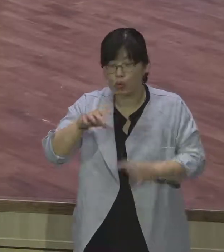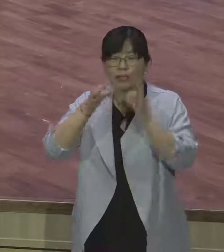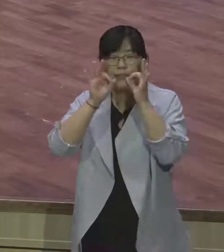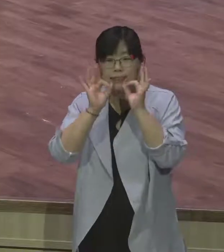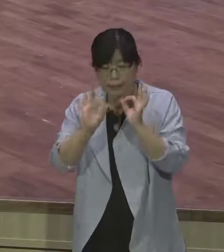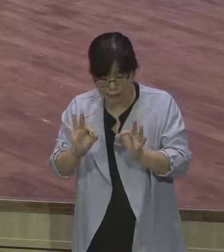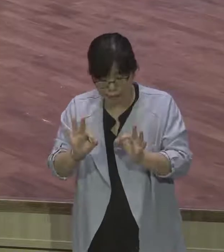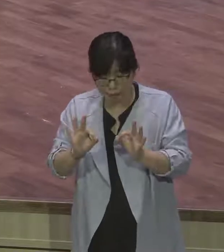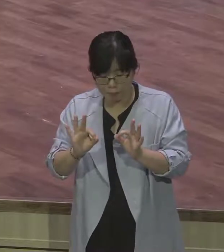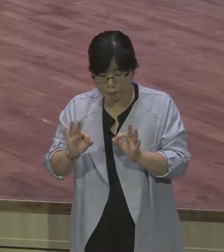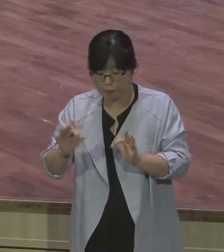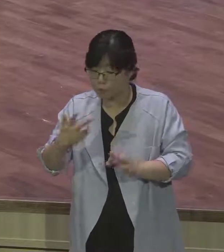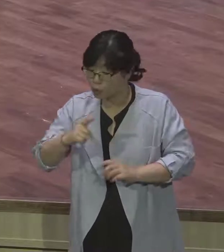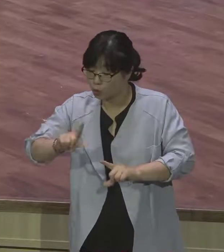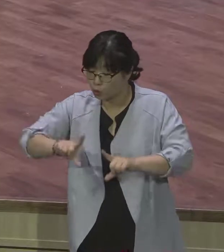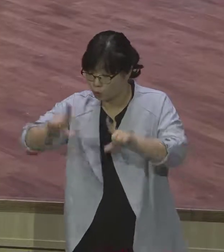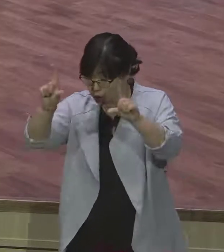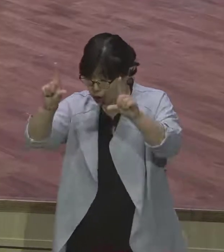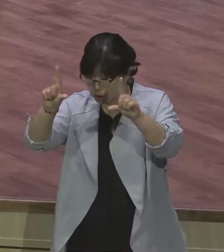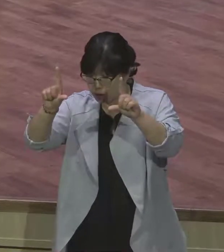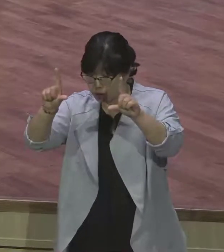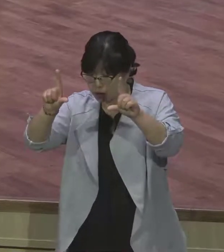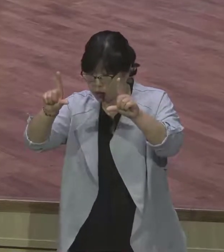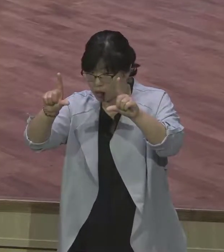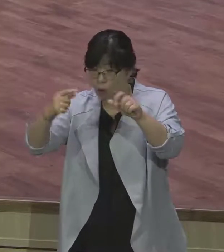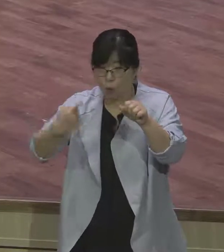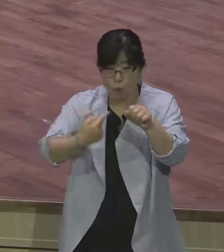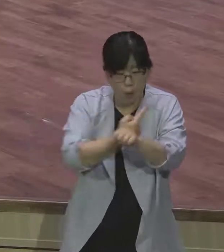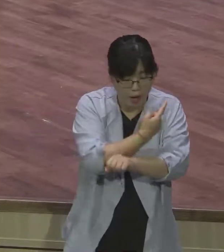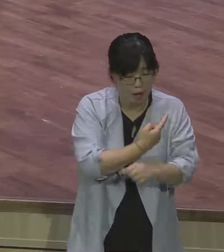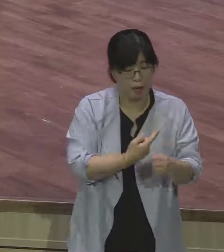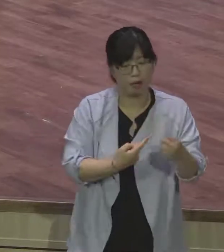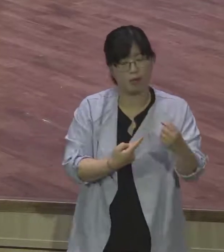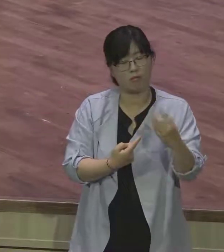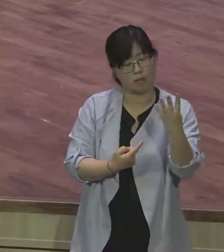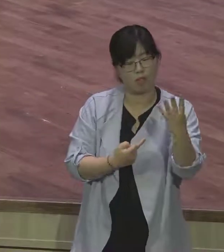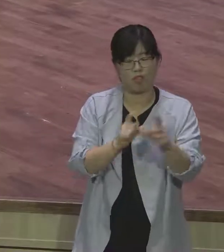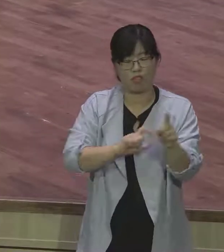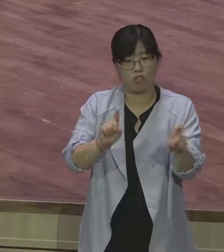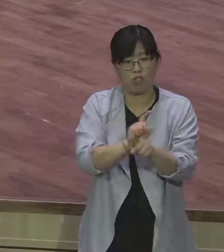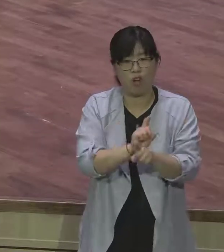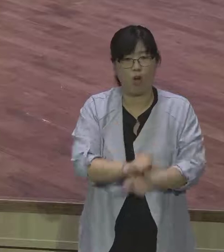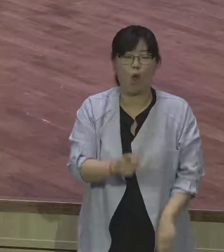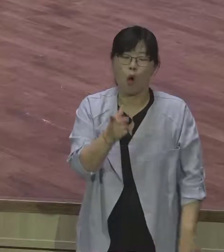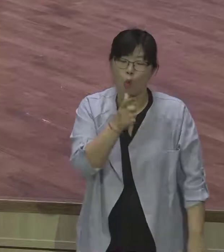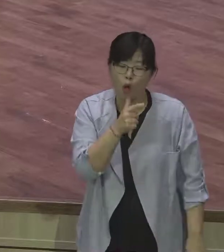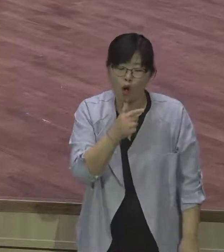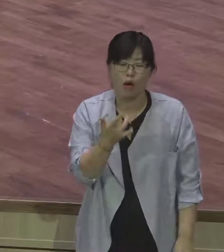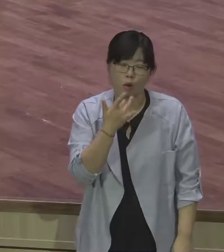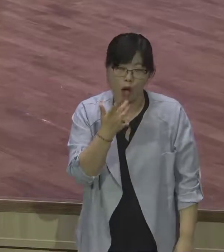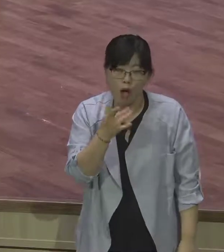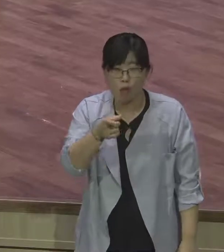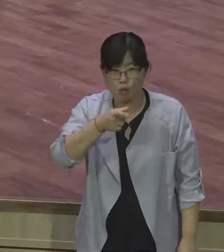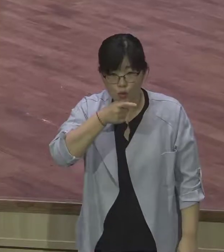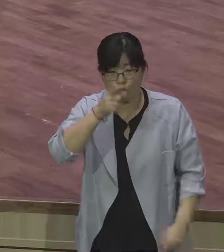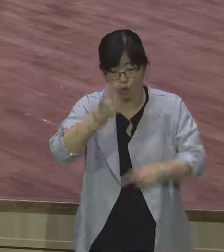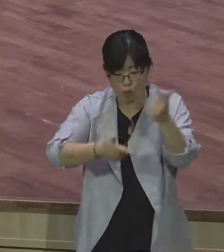저는 그렇게 됐어요. 일주일 내내. 하루도 안 빠지고. 억지로가 아니라. 너무 즐거워. 교회